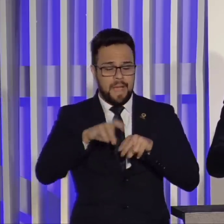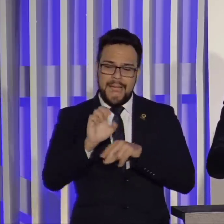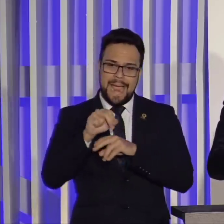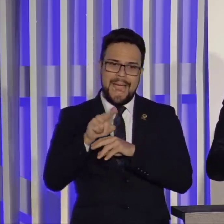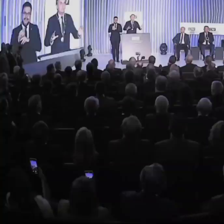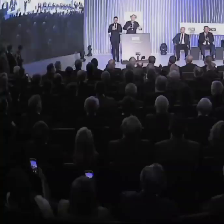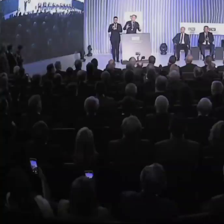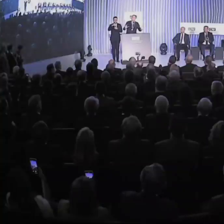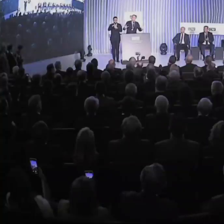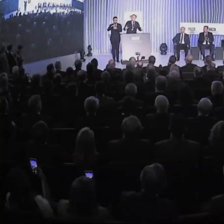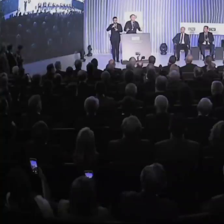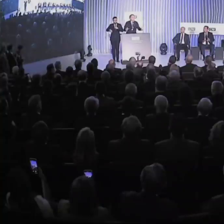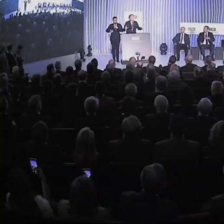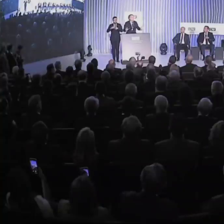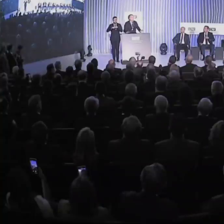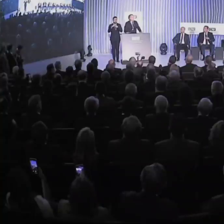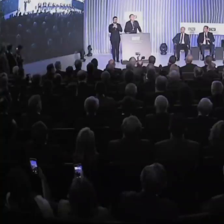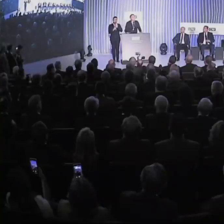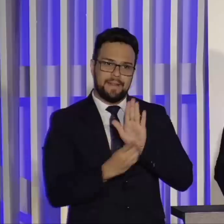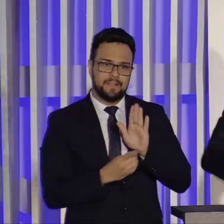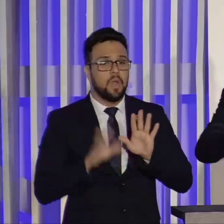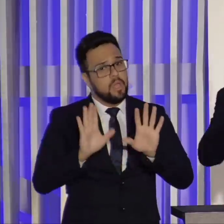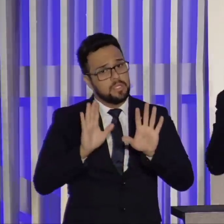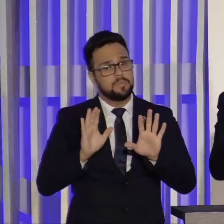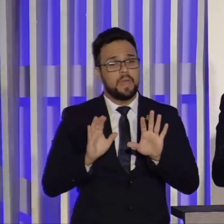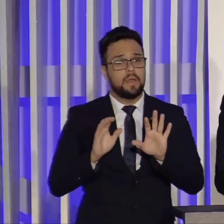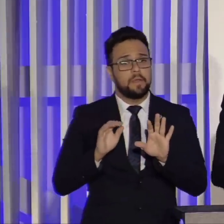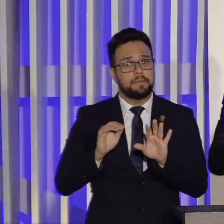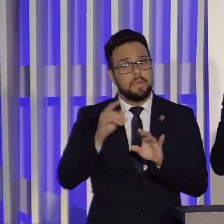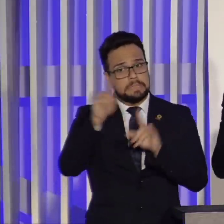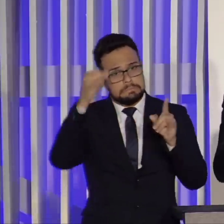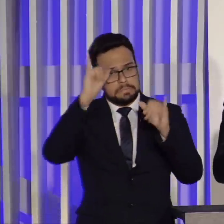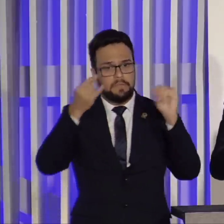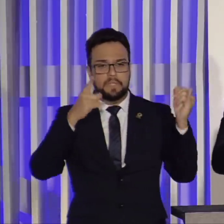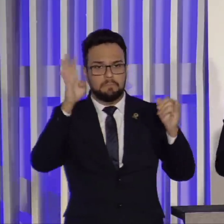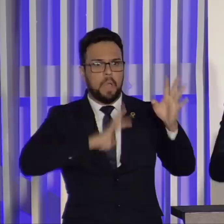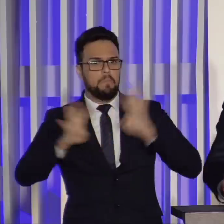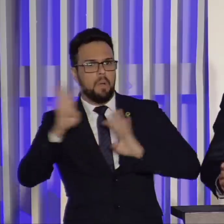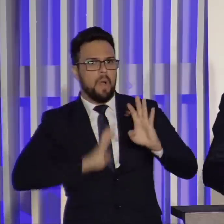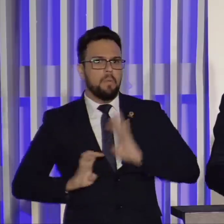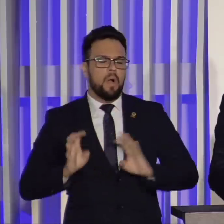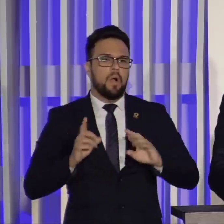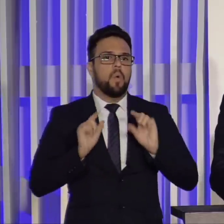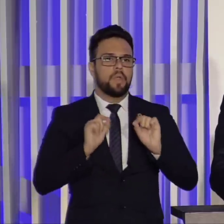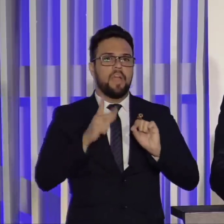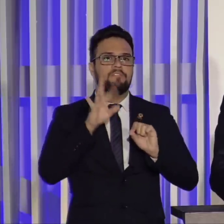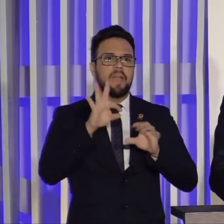Espero que o pessoal da COP25 não queira me acusar de querer substituir a floresta amazônica por um grande canavial.